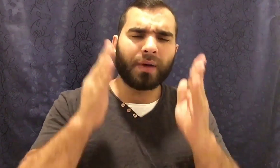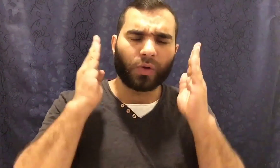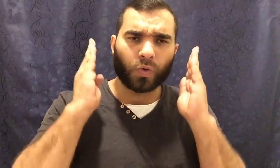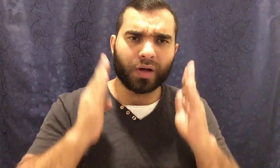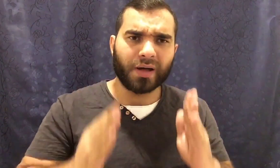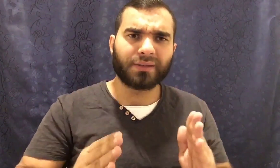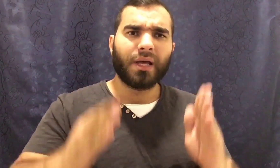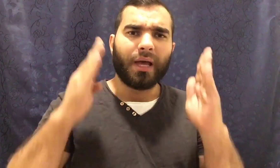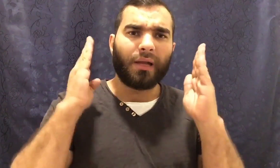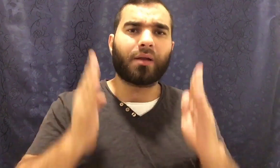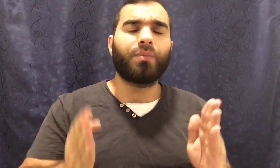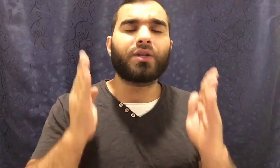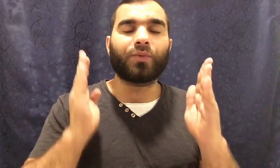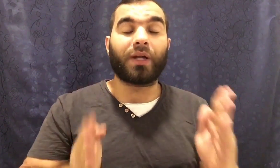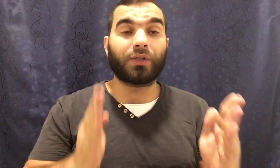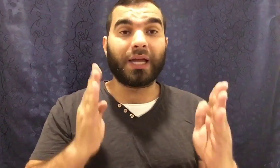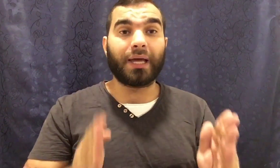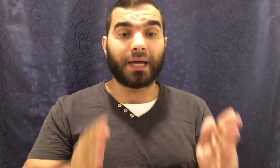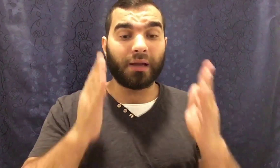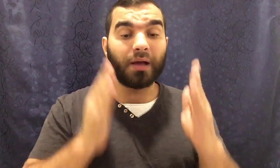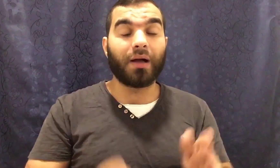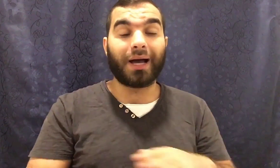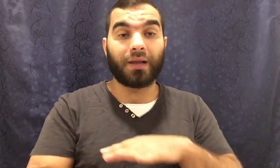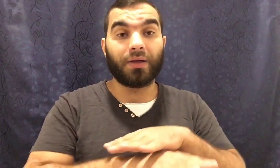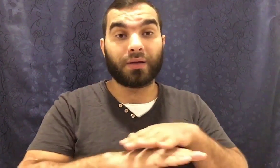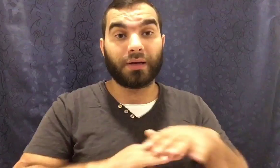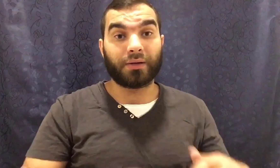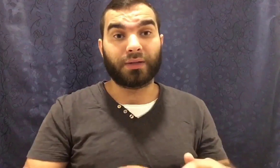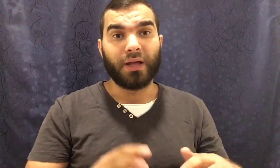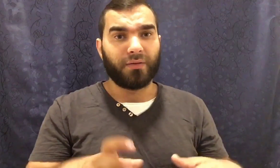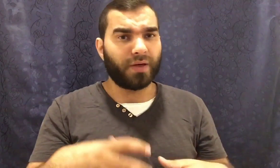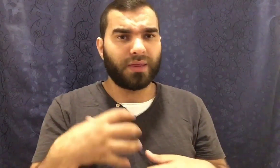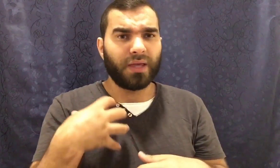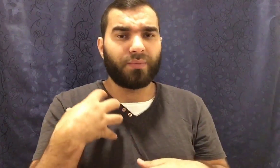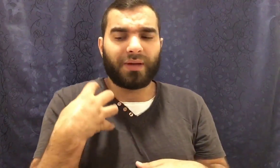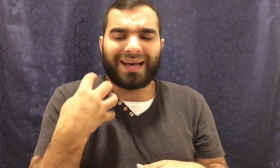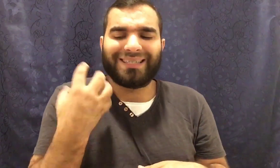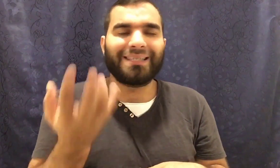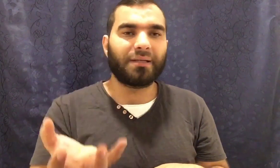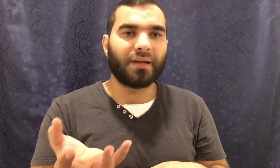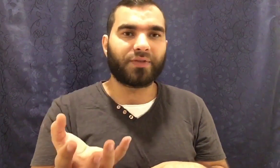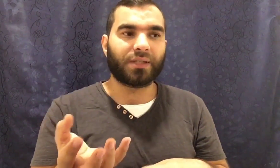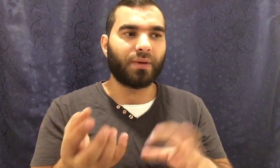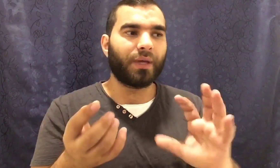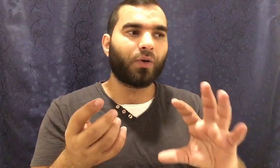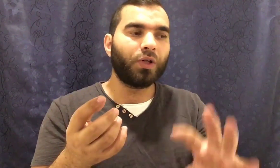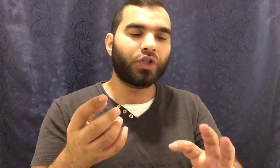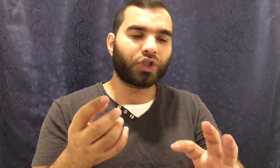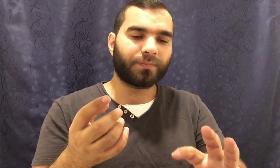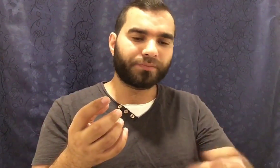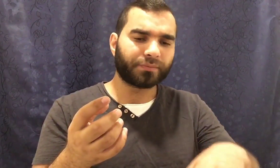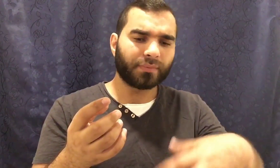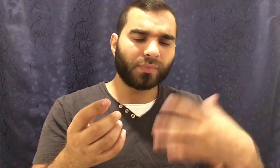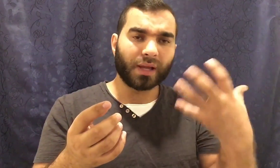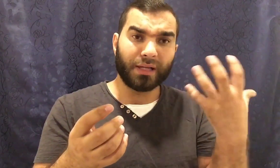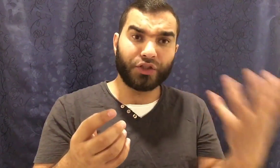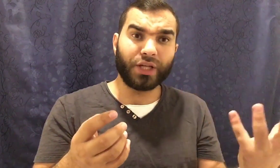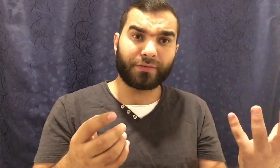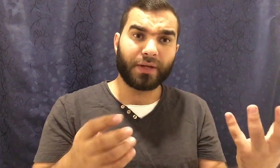المخلوقات اللي ربنا سبحانه وتعالى خلقها على ظهر الارض فالذئب عزيز النفس ما بيأكلش الجيف